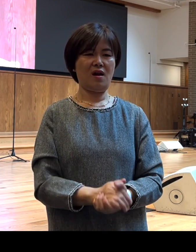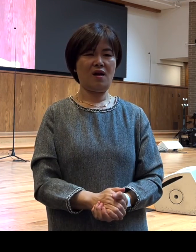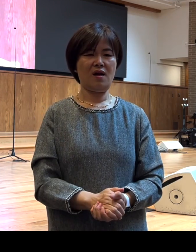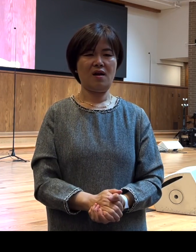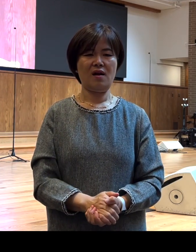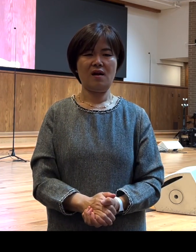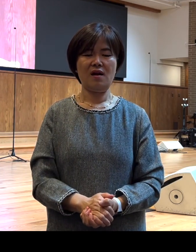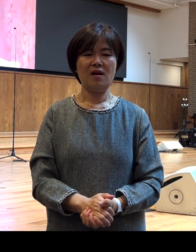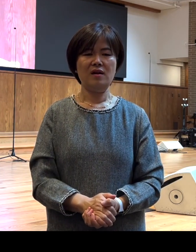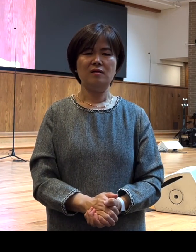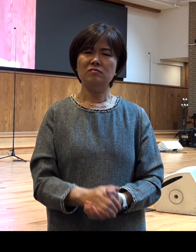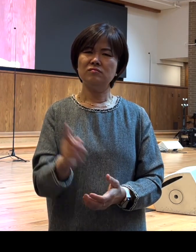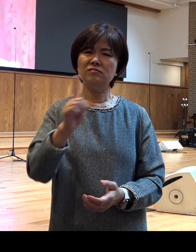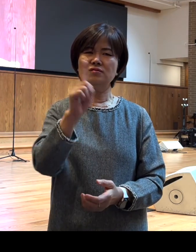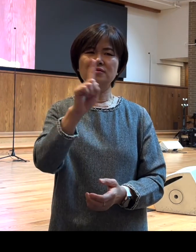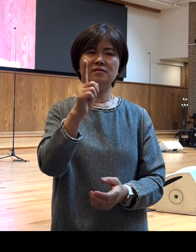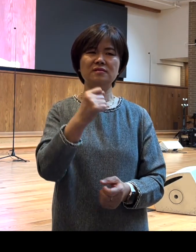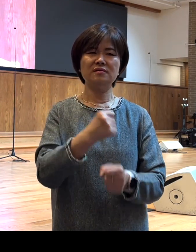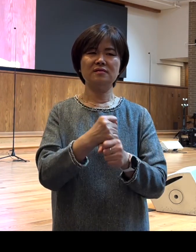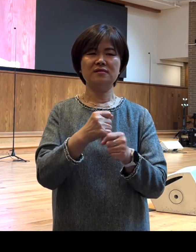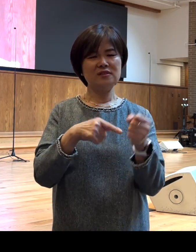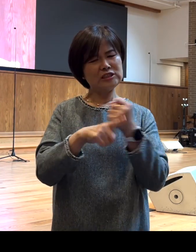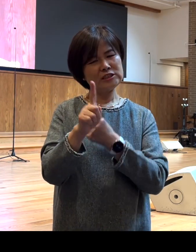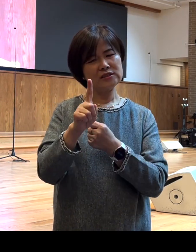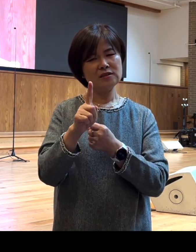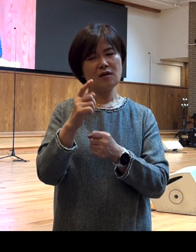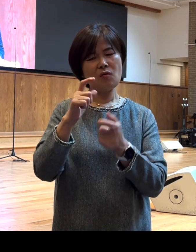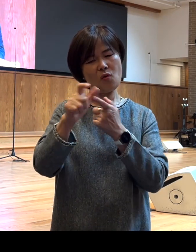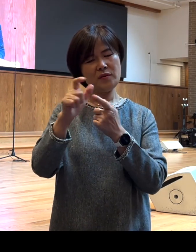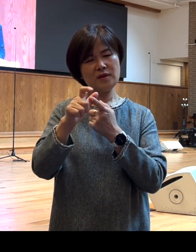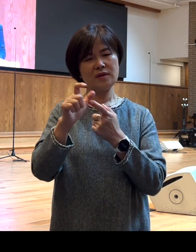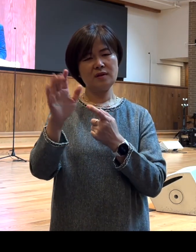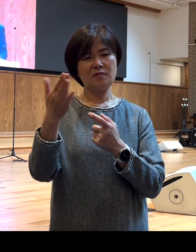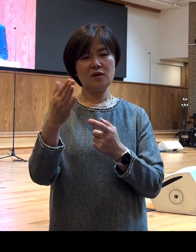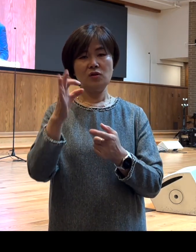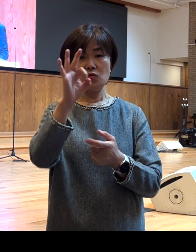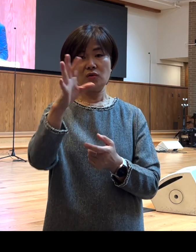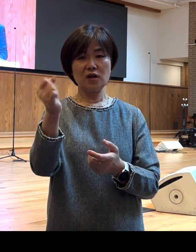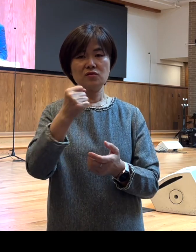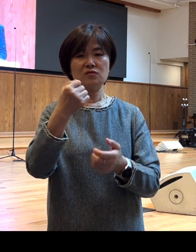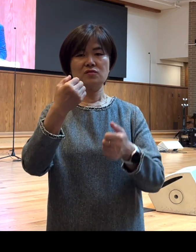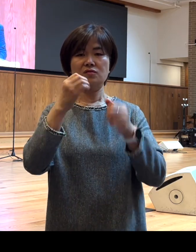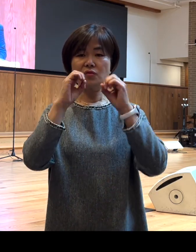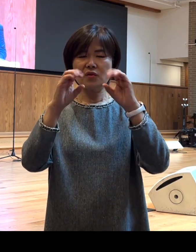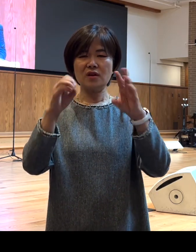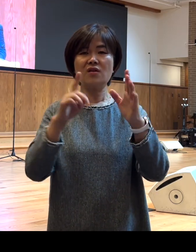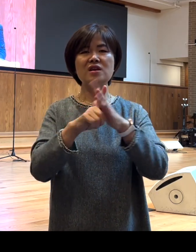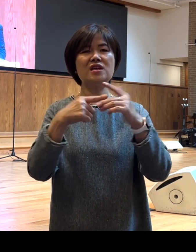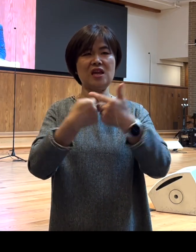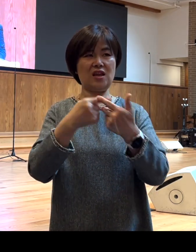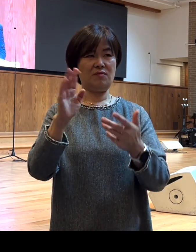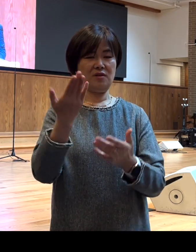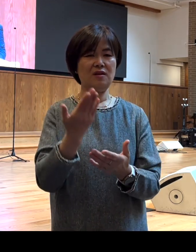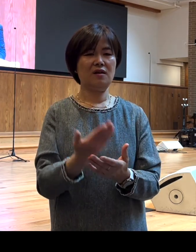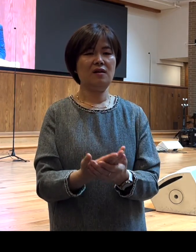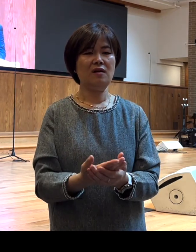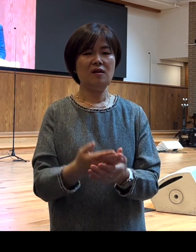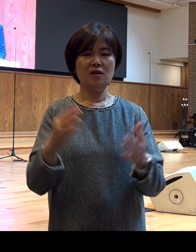이게 무슨 말씀인가 고민을 했습니다 돈으로 선교한다는 건 이해하죠 저도 선교사로서 건축을 하고